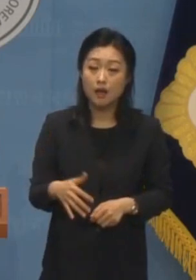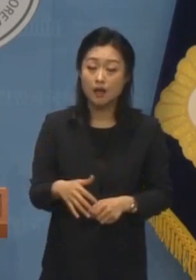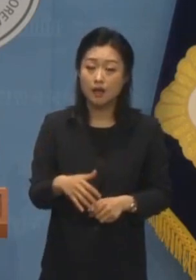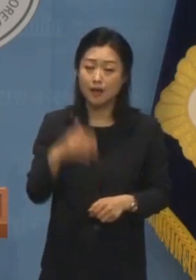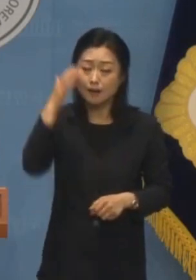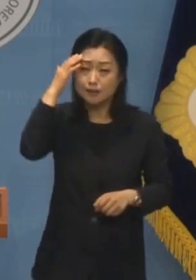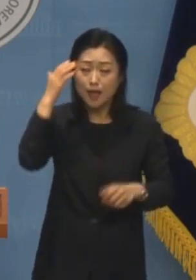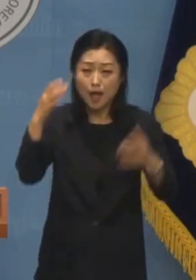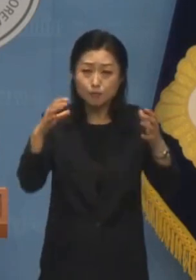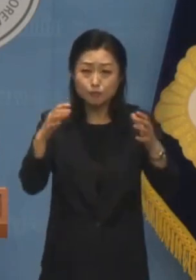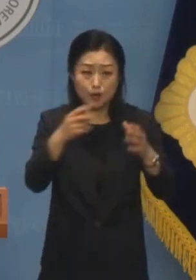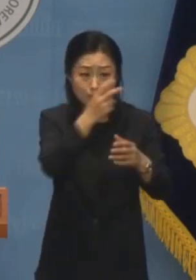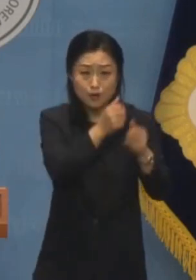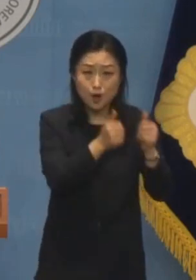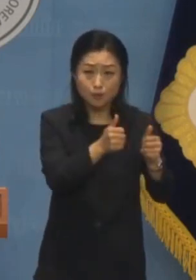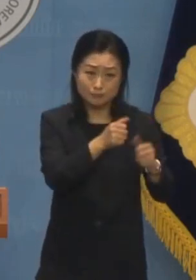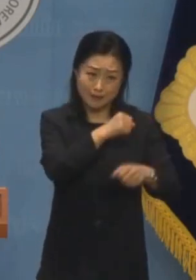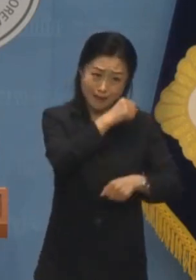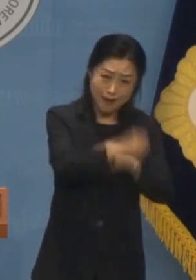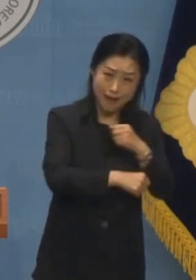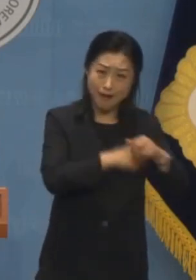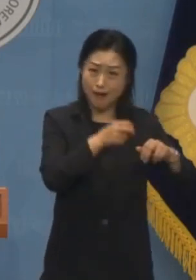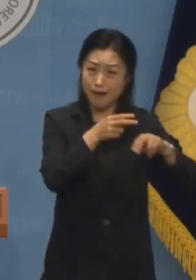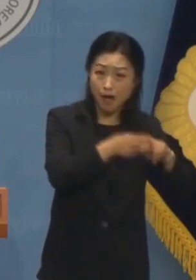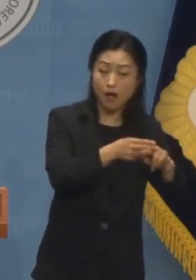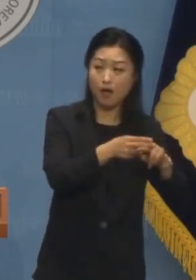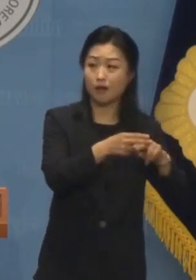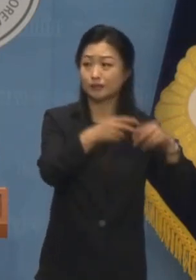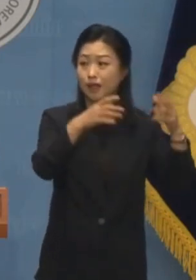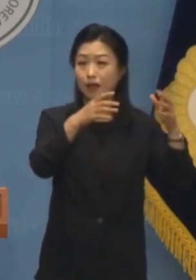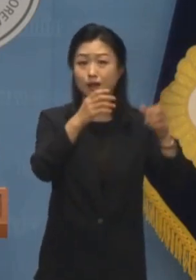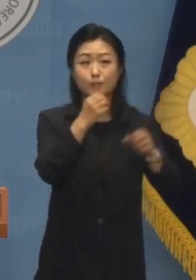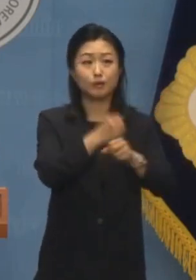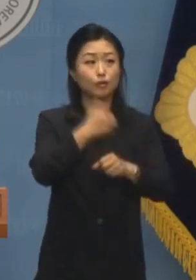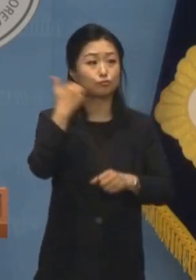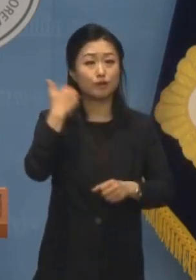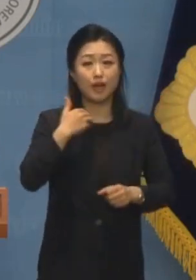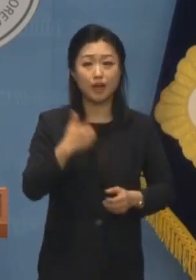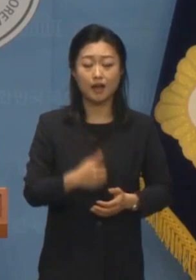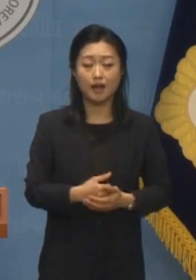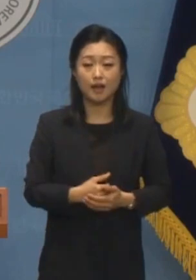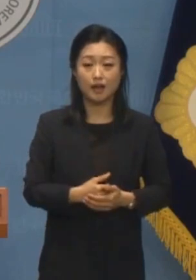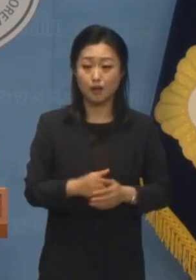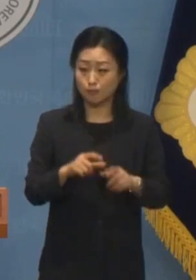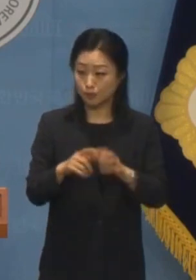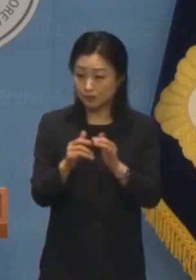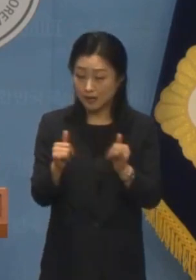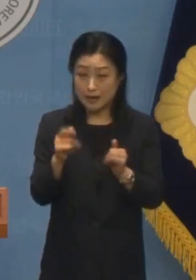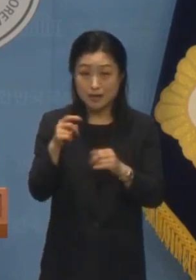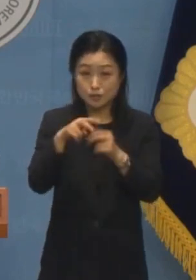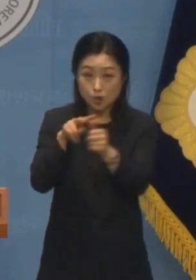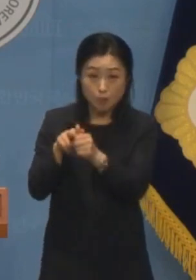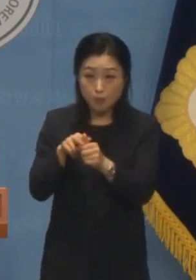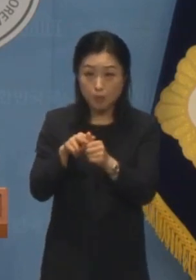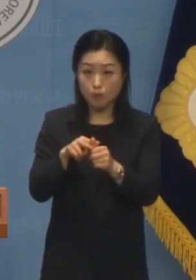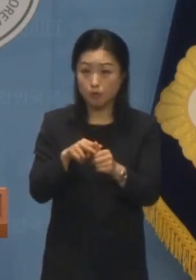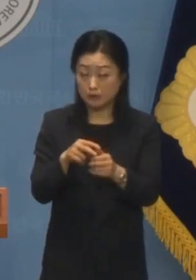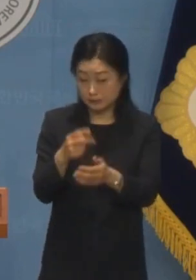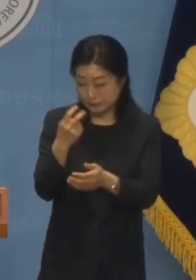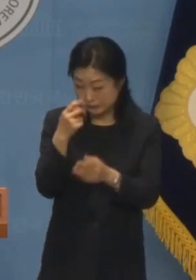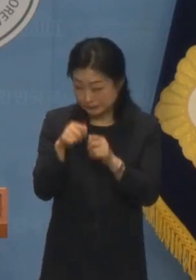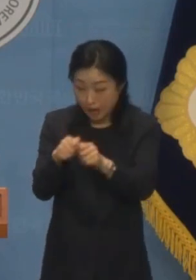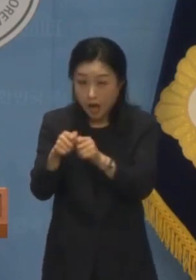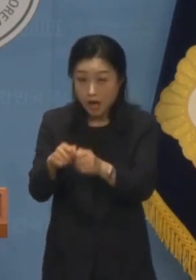대한민국을 검찰이 교시타포 행사하는 나라로 만들었습니까 민간인 사찰은 민주국가의